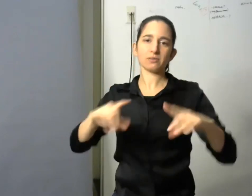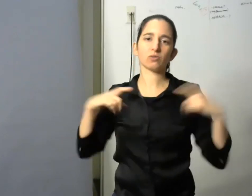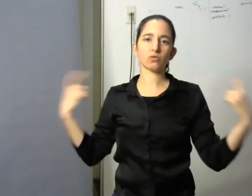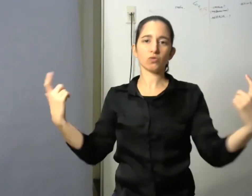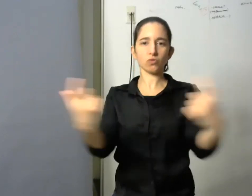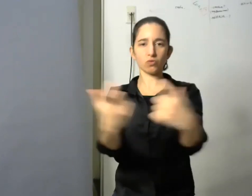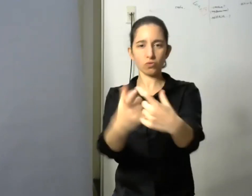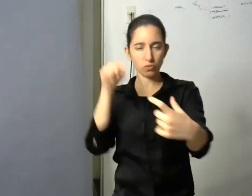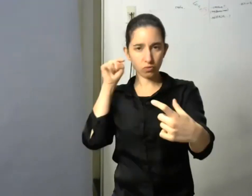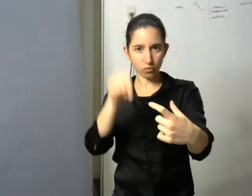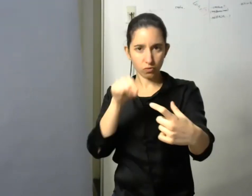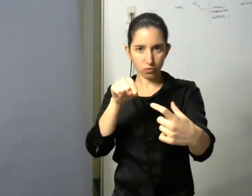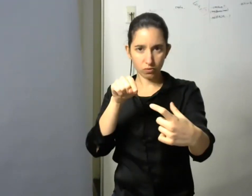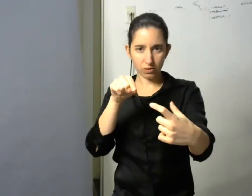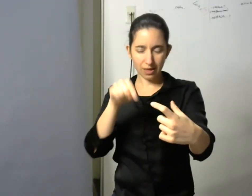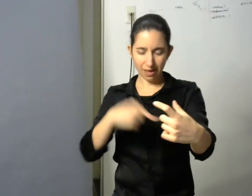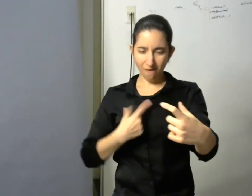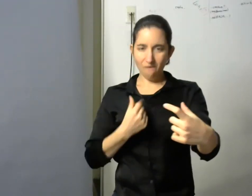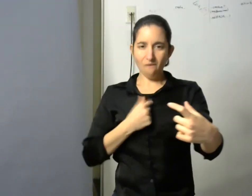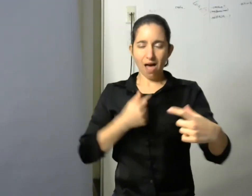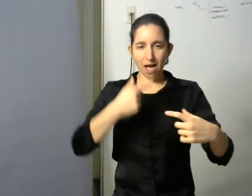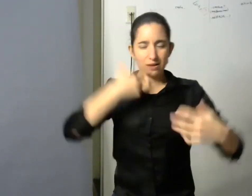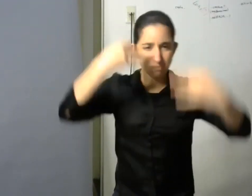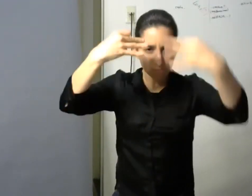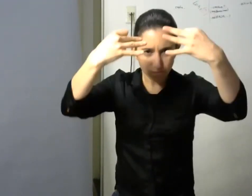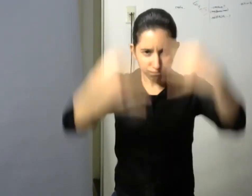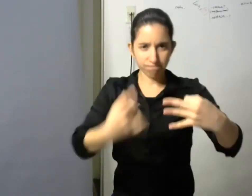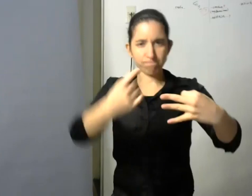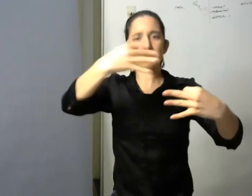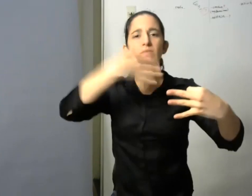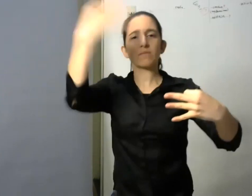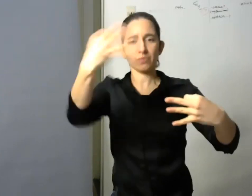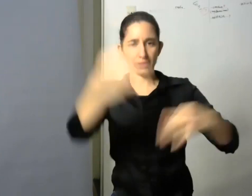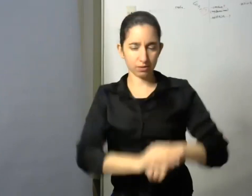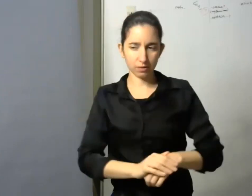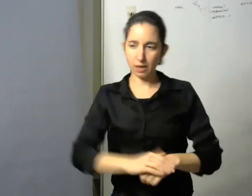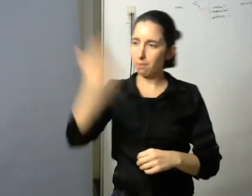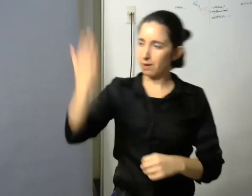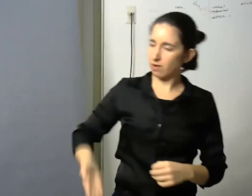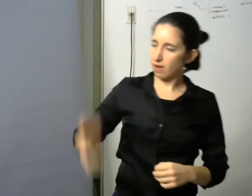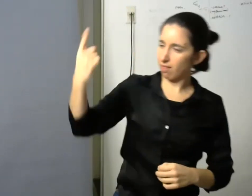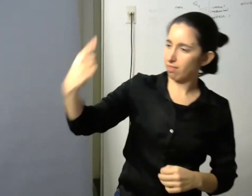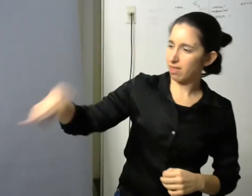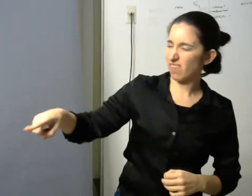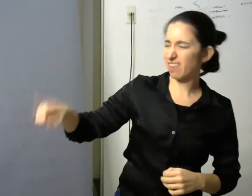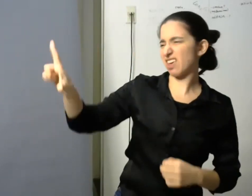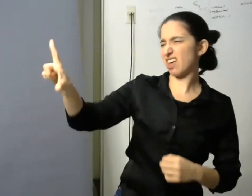auténticos y de los distintos no se constituyen una diferencia de un desvalor sino en algo